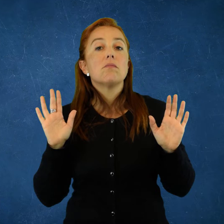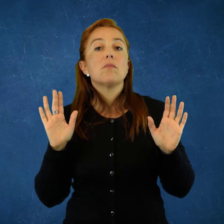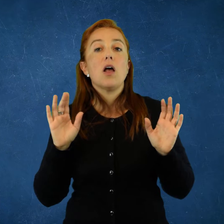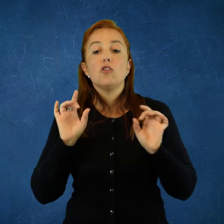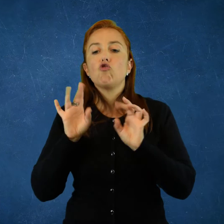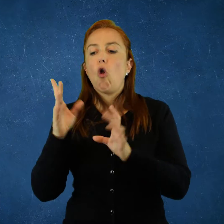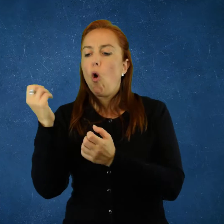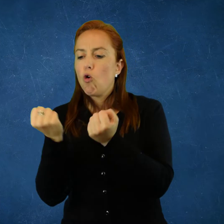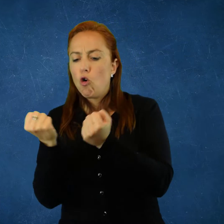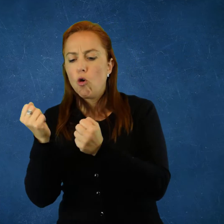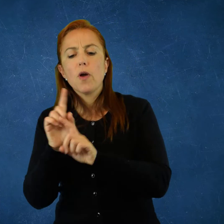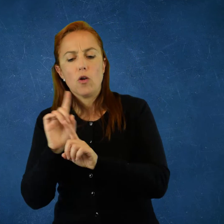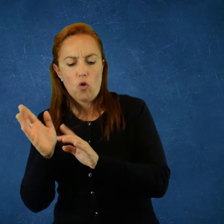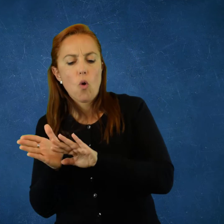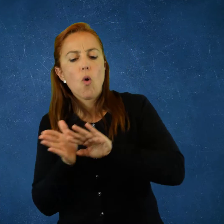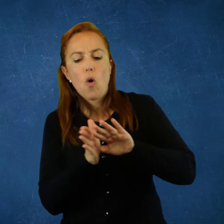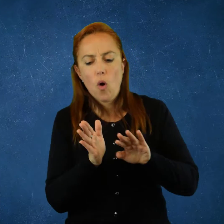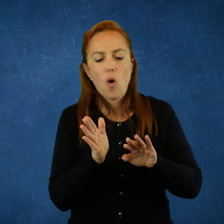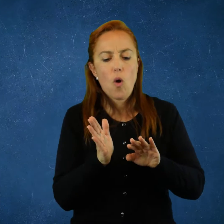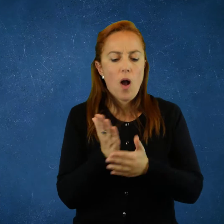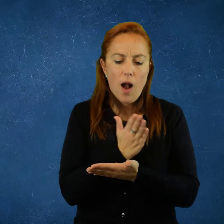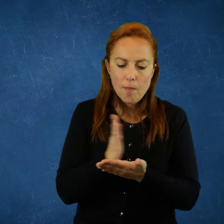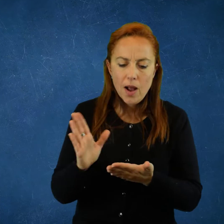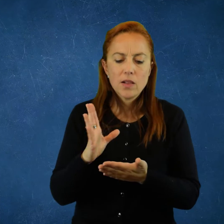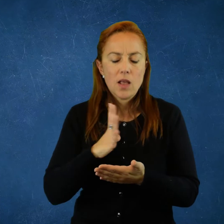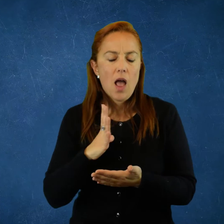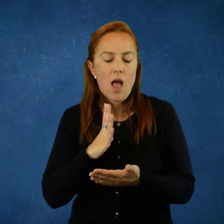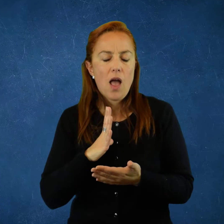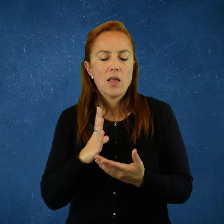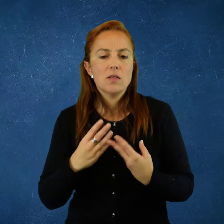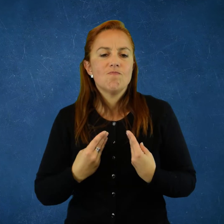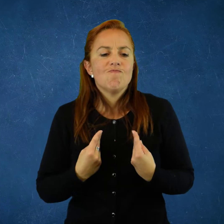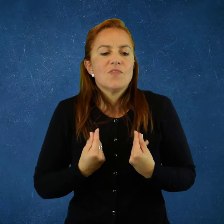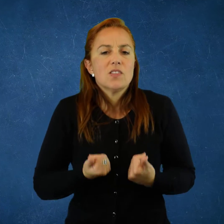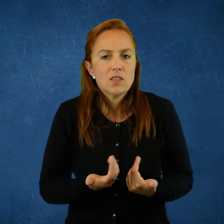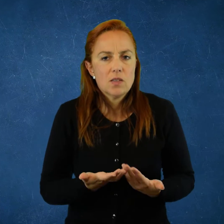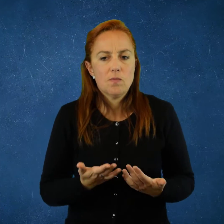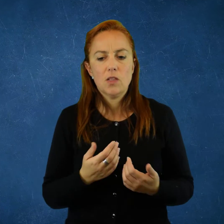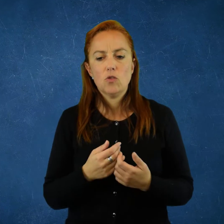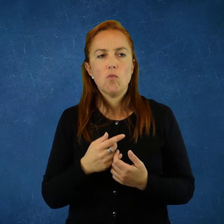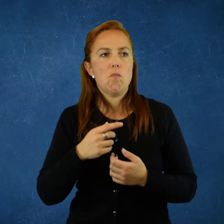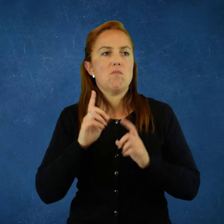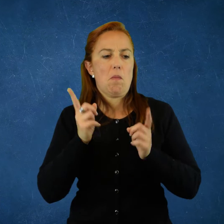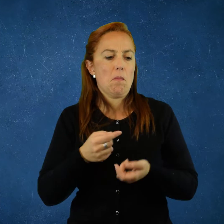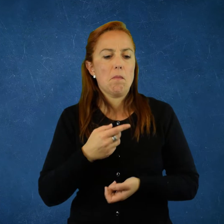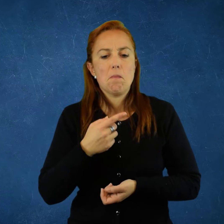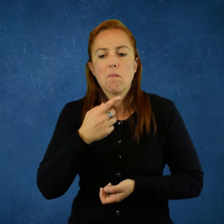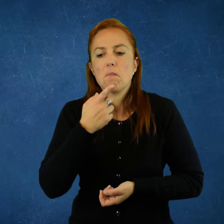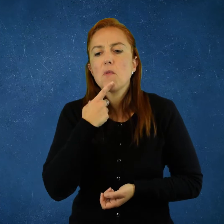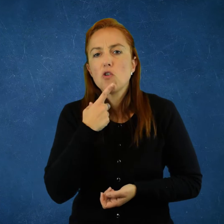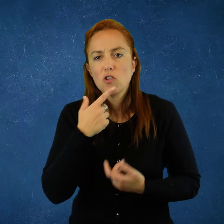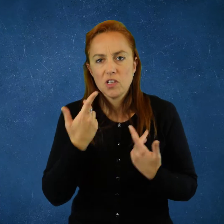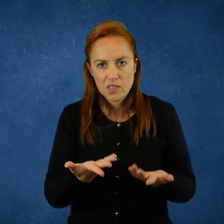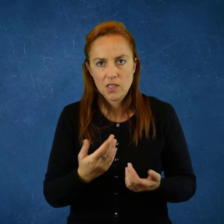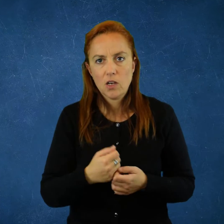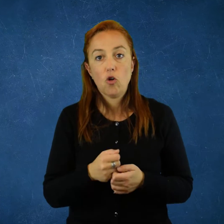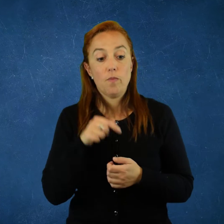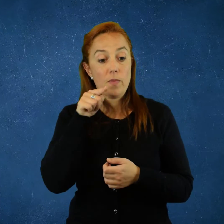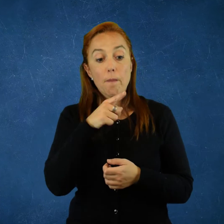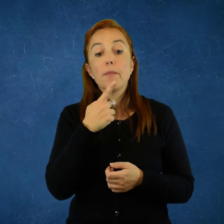cuestión. No solo son razones de orden económico, también las hay de orden